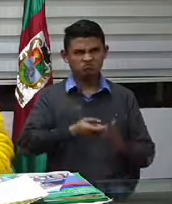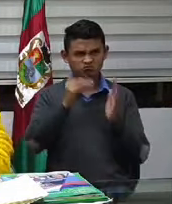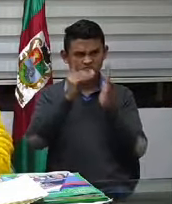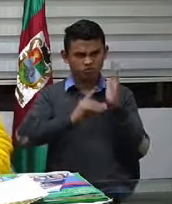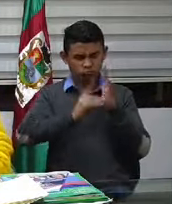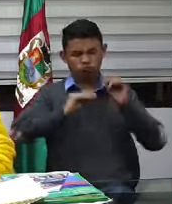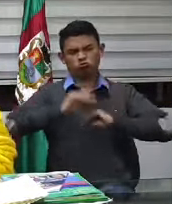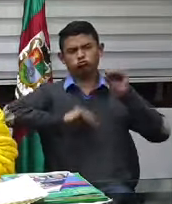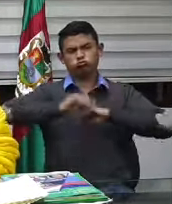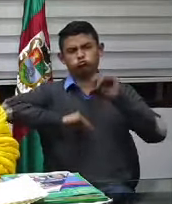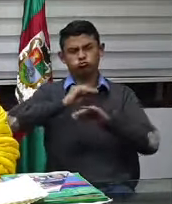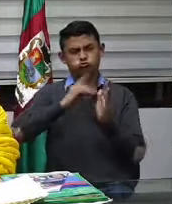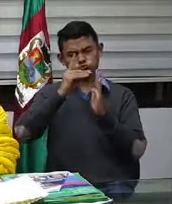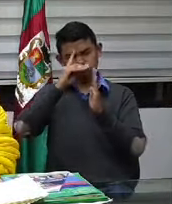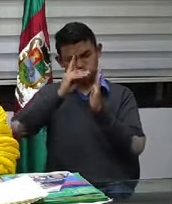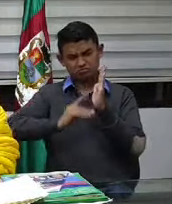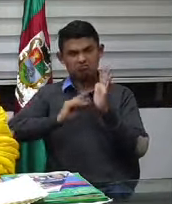a hacer.